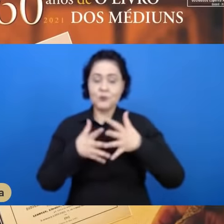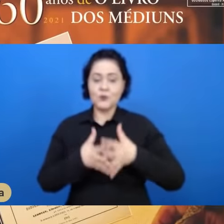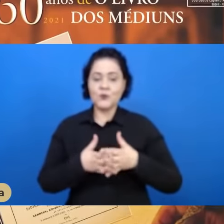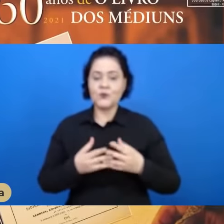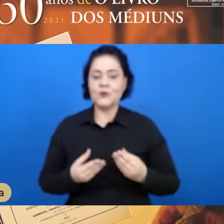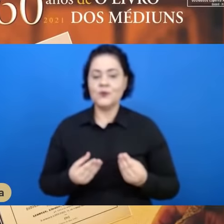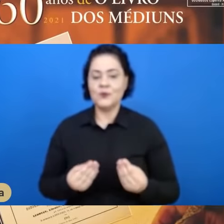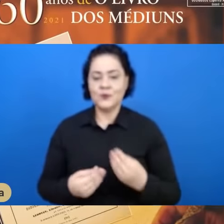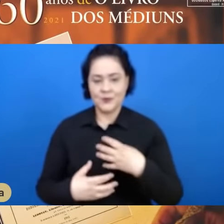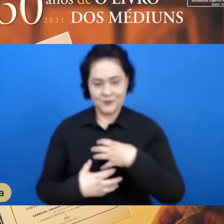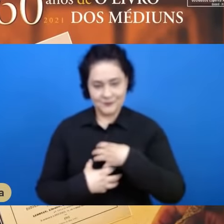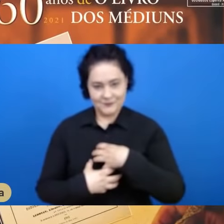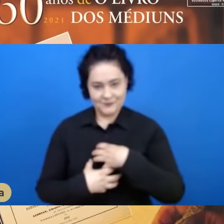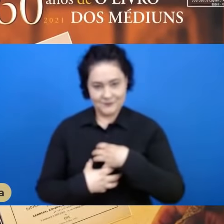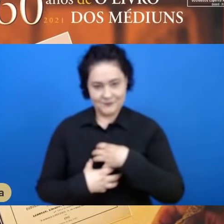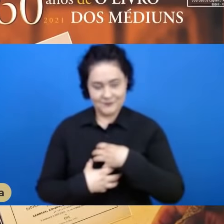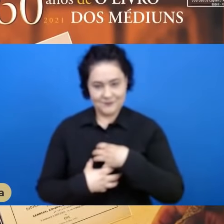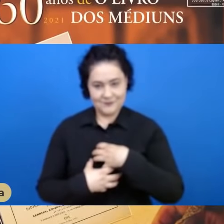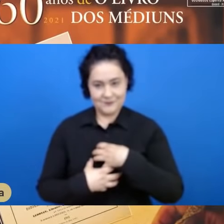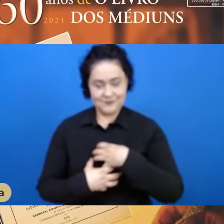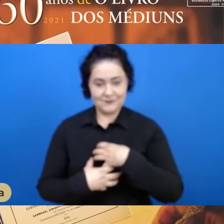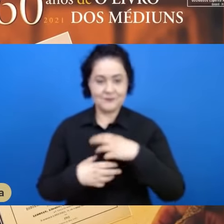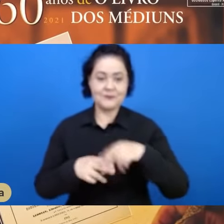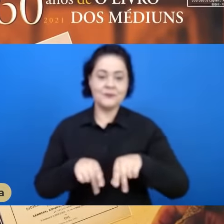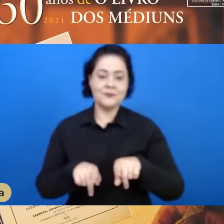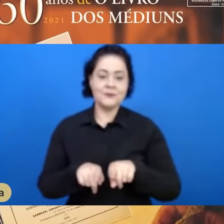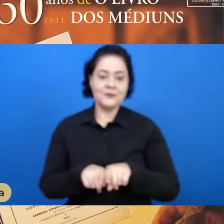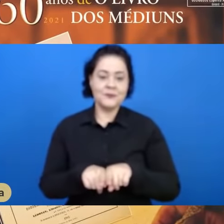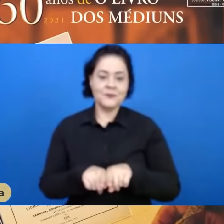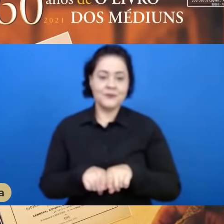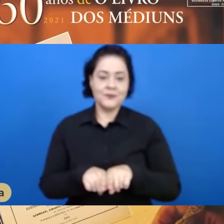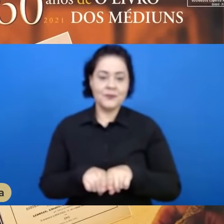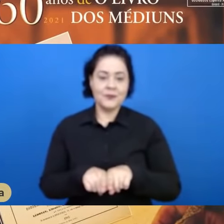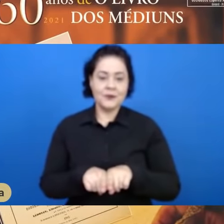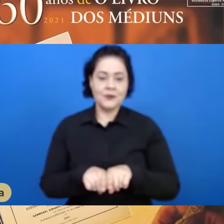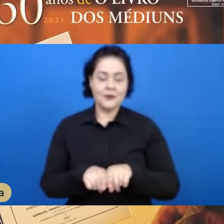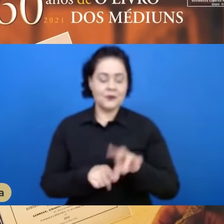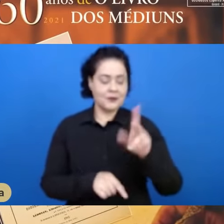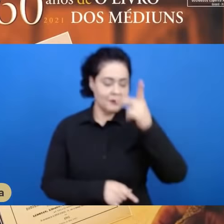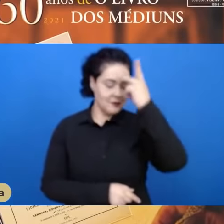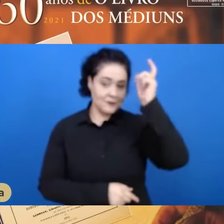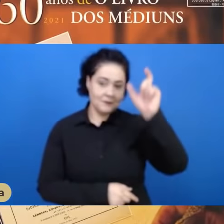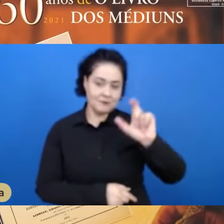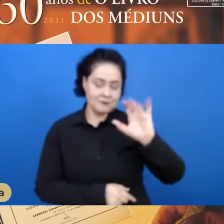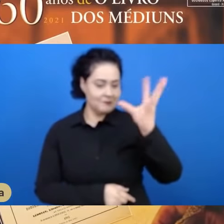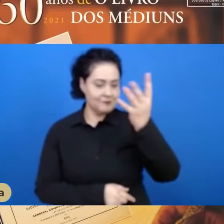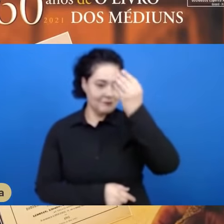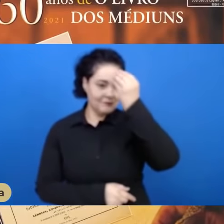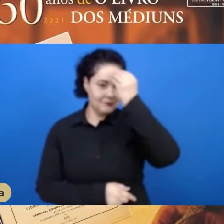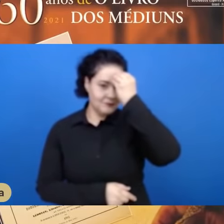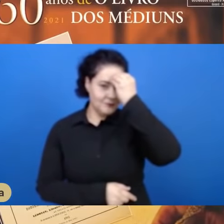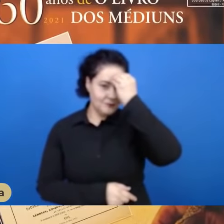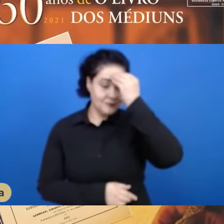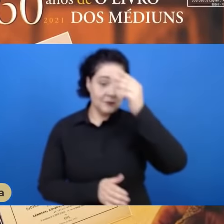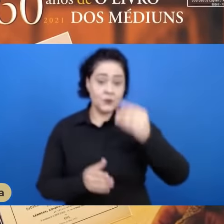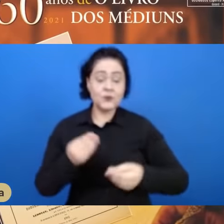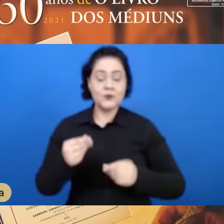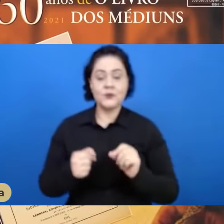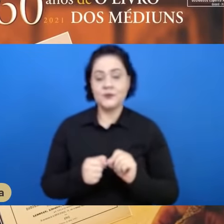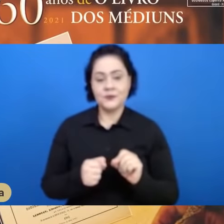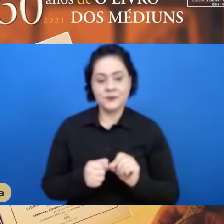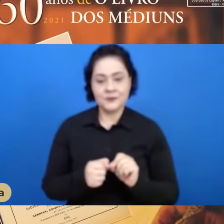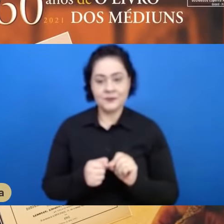êxito. Então, o médium não bebe, não deixa-se, né, digamos assim,